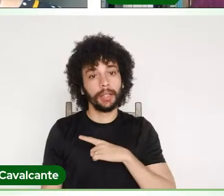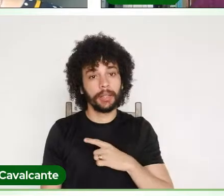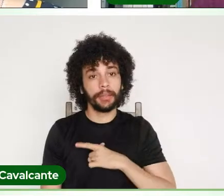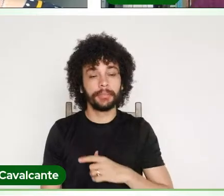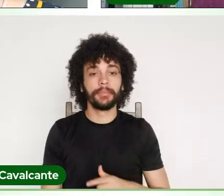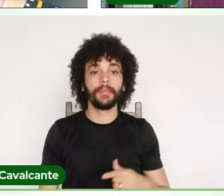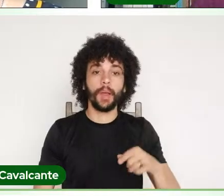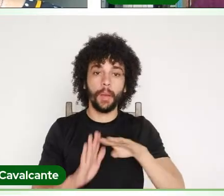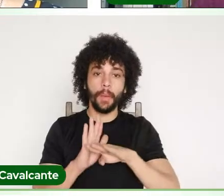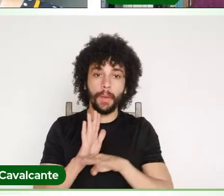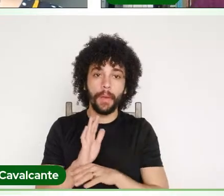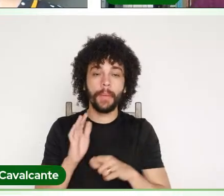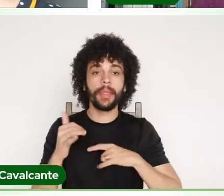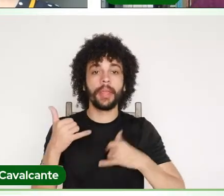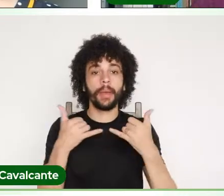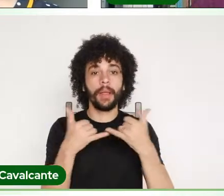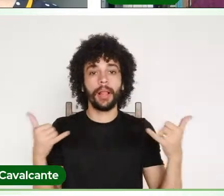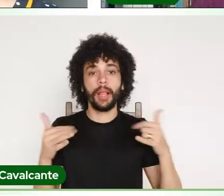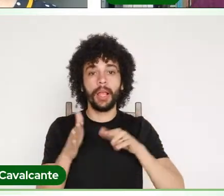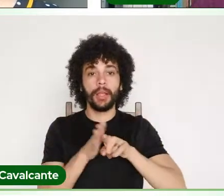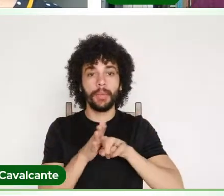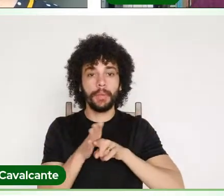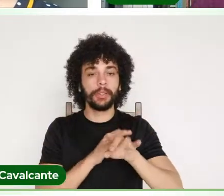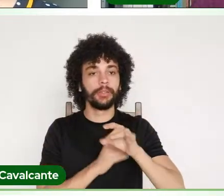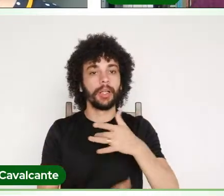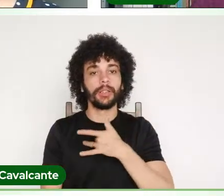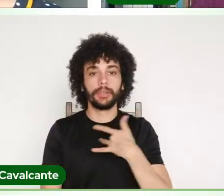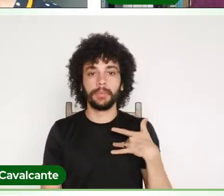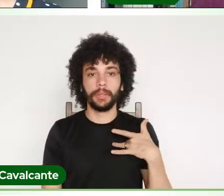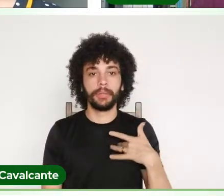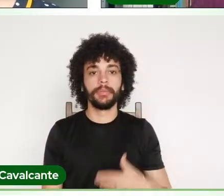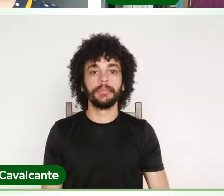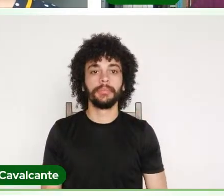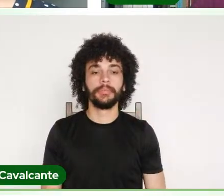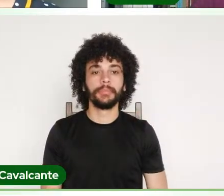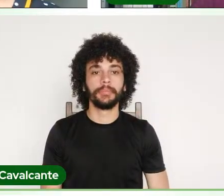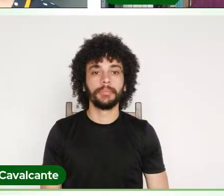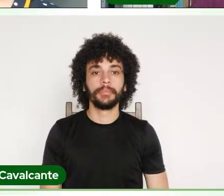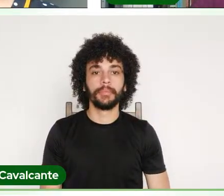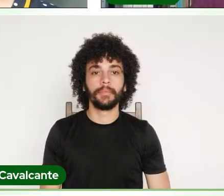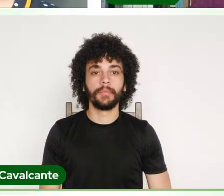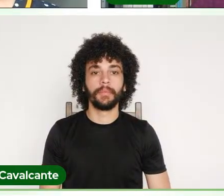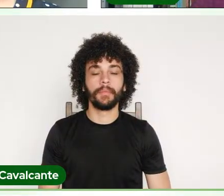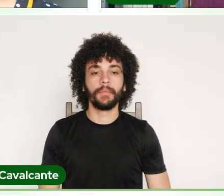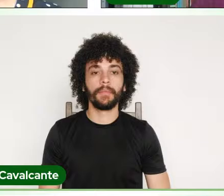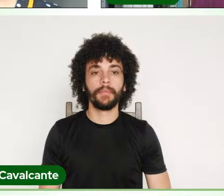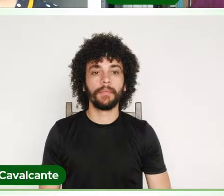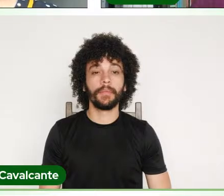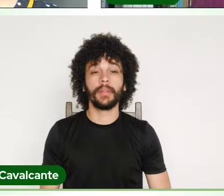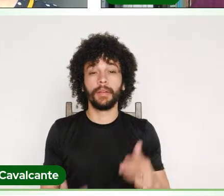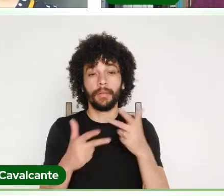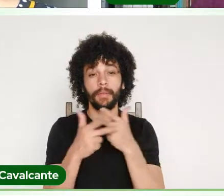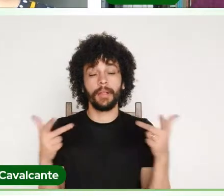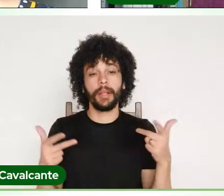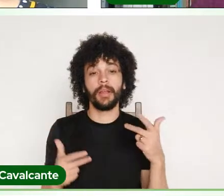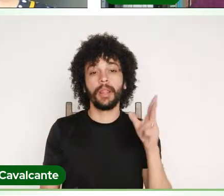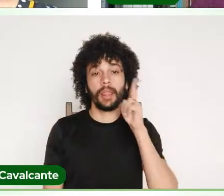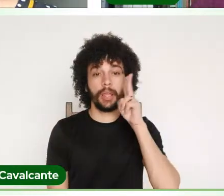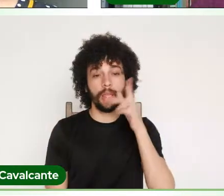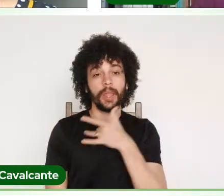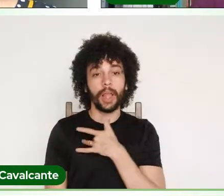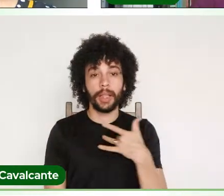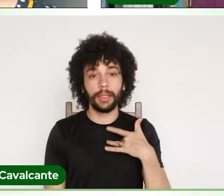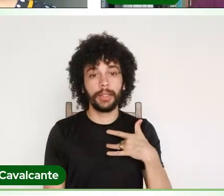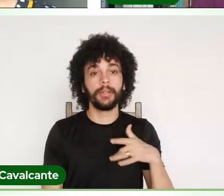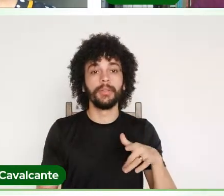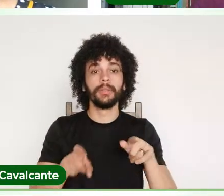tem uma linha de pesquisa só sobre saúde, muita coisa sobre saúde, sobre história da saúde, sobre história